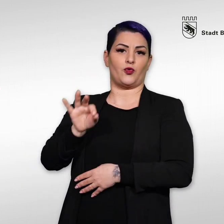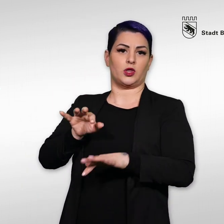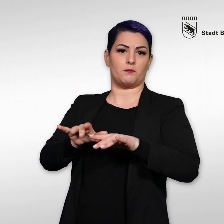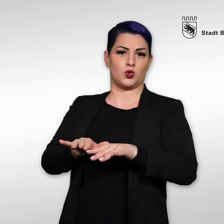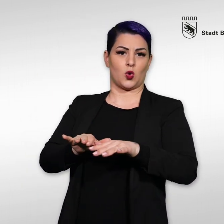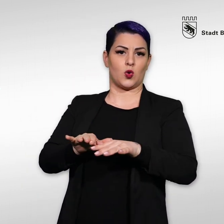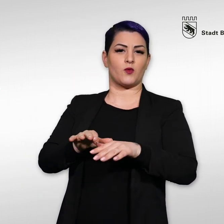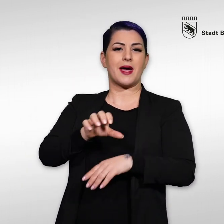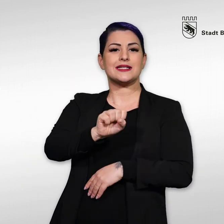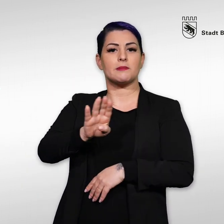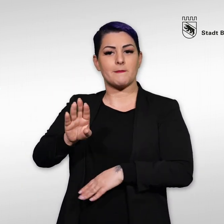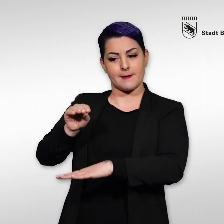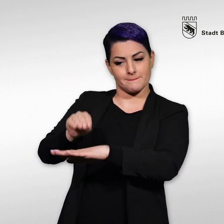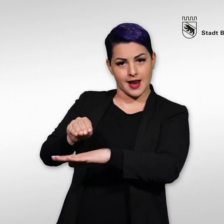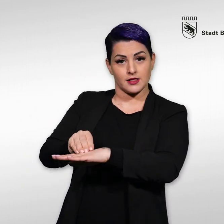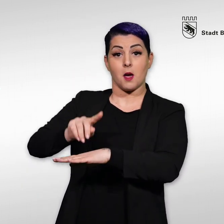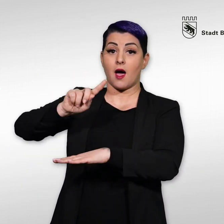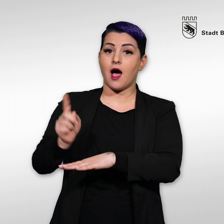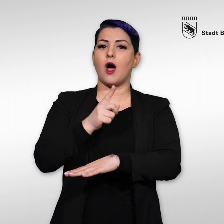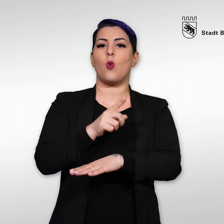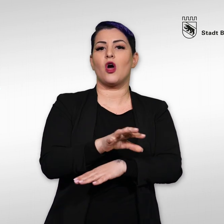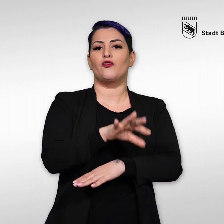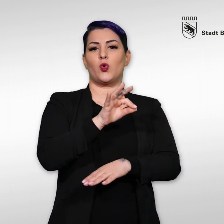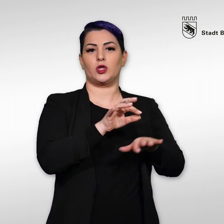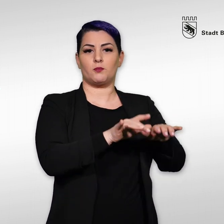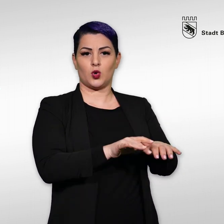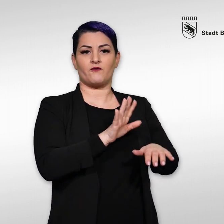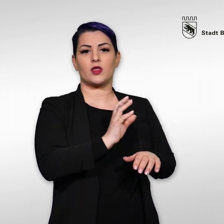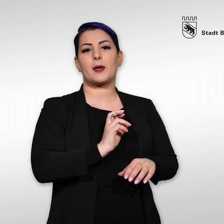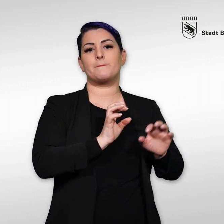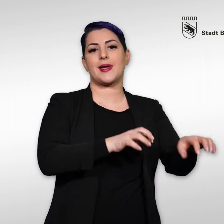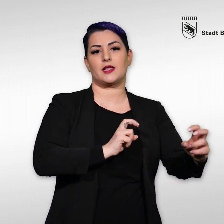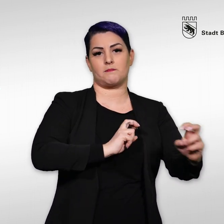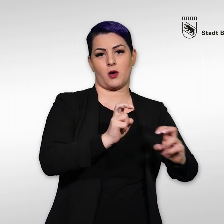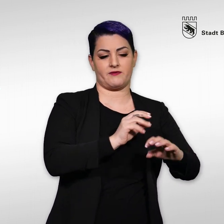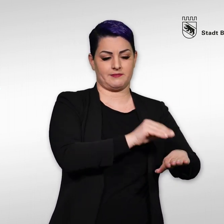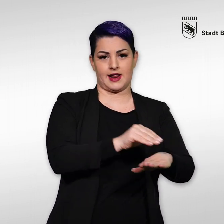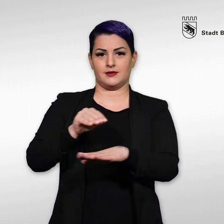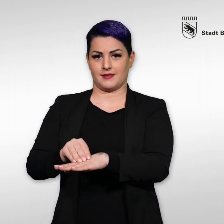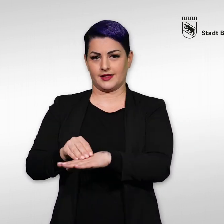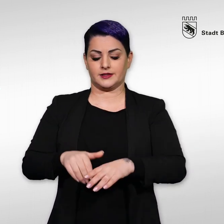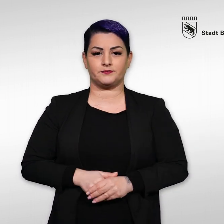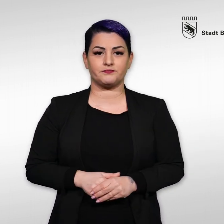Sie finden unter diesem Video die Links für das Fundbüro der SBB und für das Fundbüro von Bernmobil.